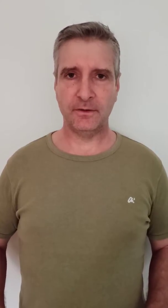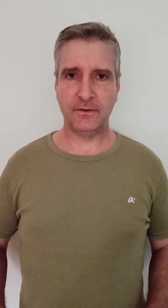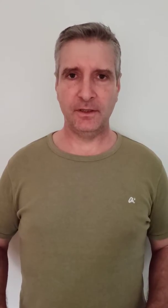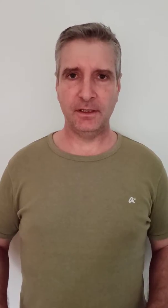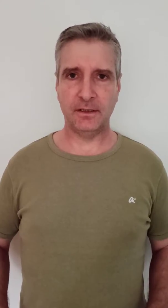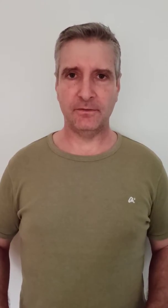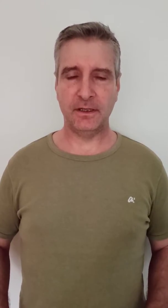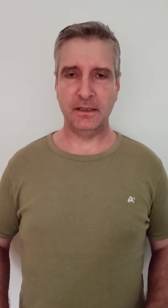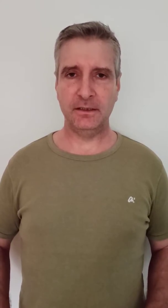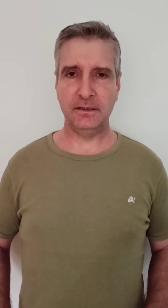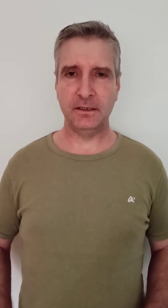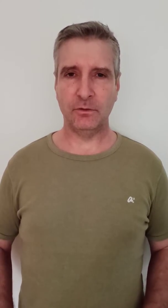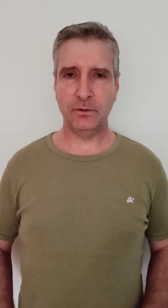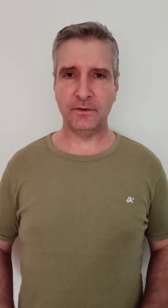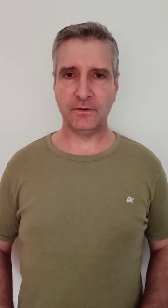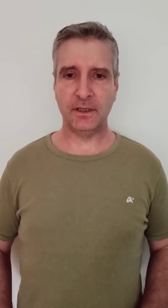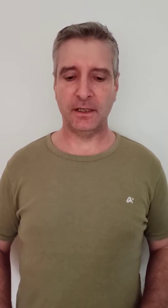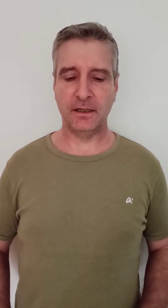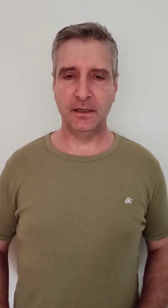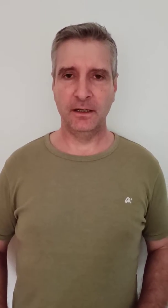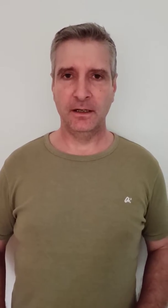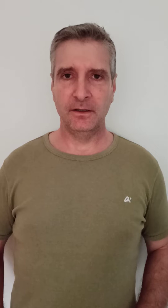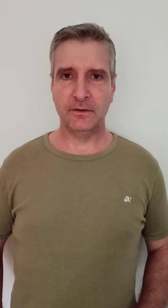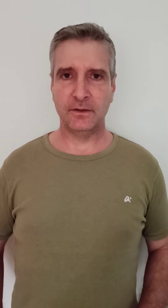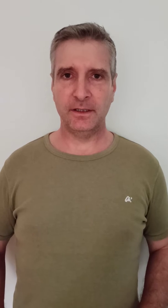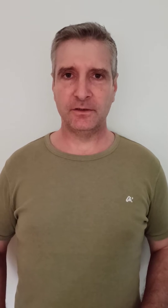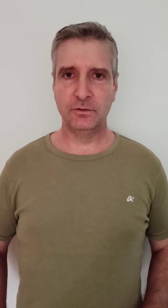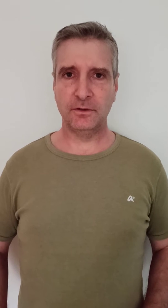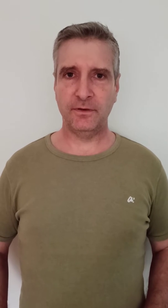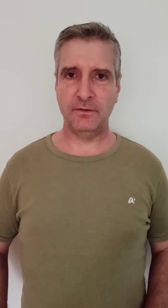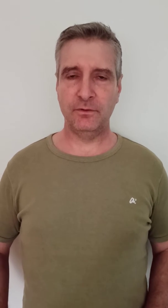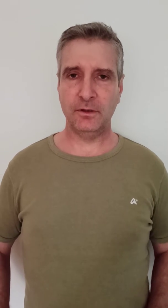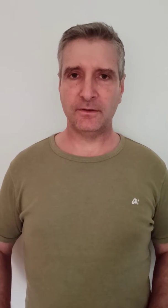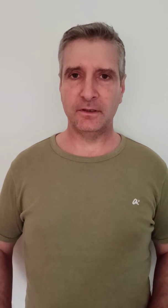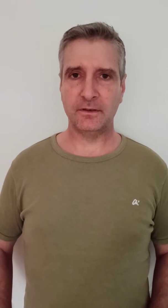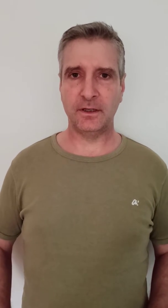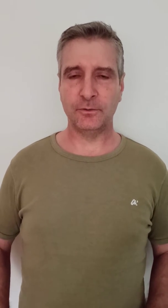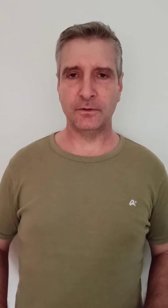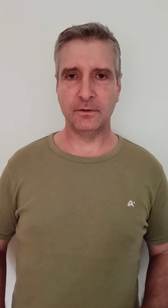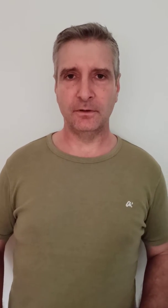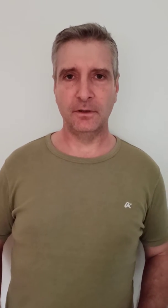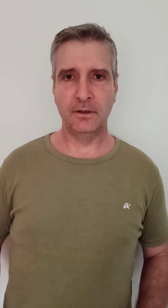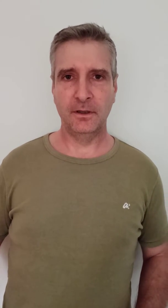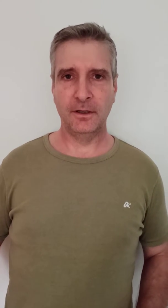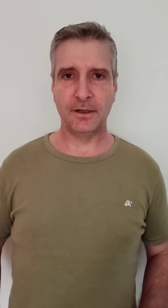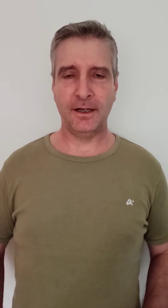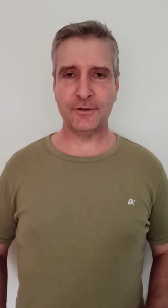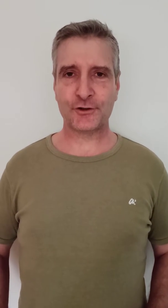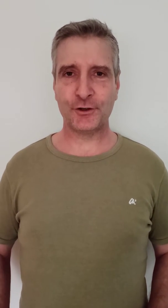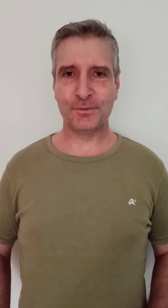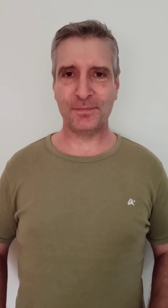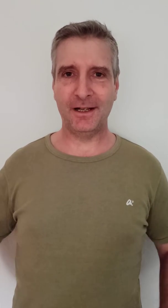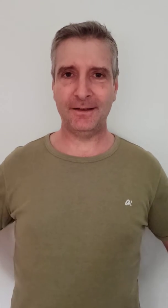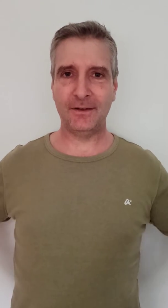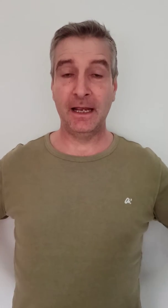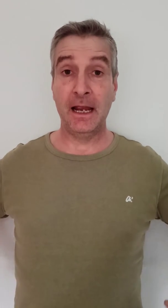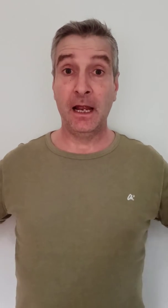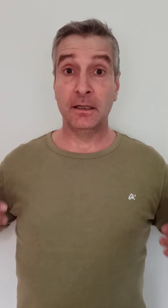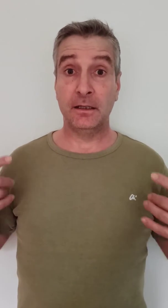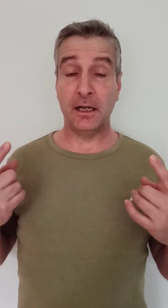Zehen, vor allen Dingen die große Zehe. Seid gut verwurzelt da unten. Ganz schön platt. Der